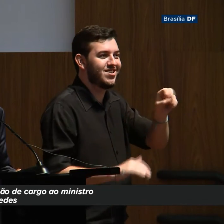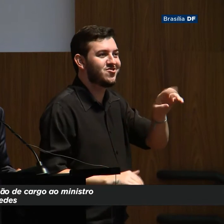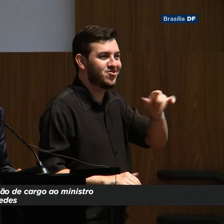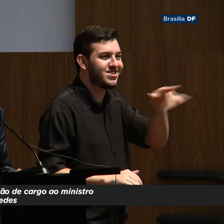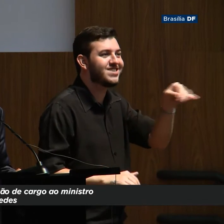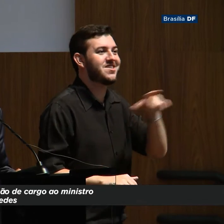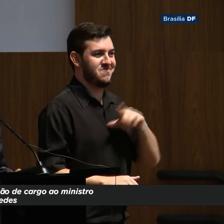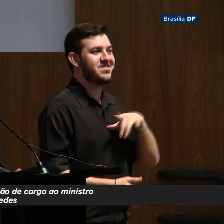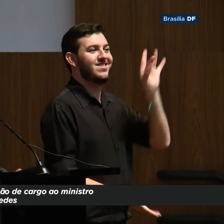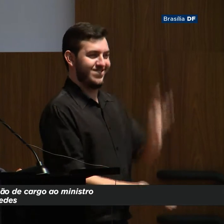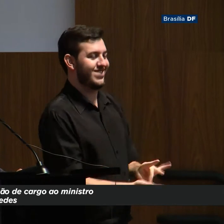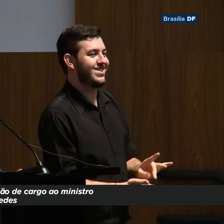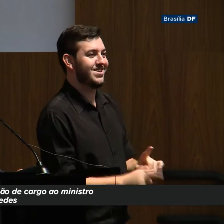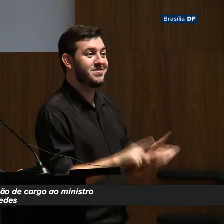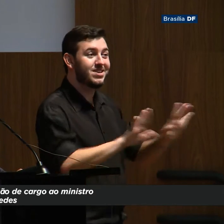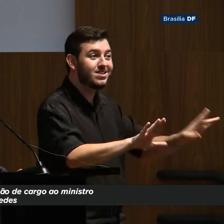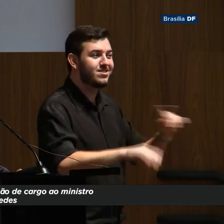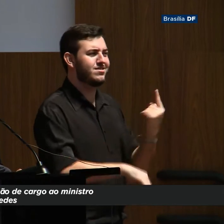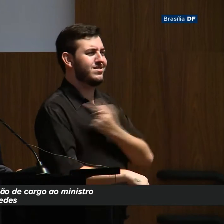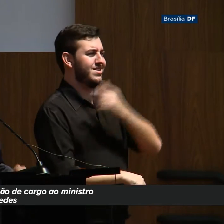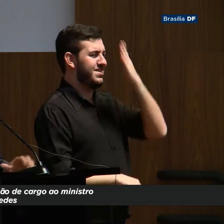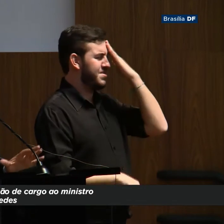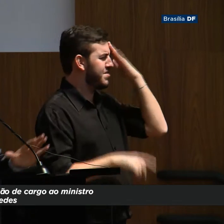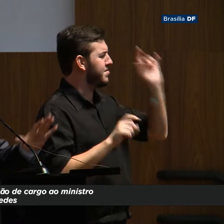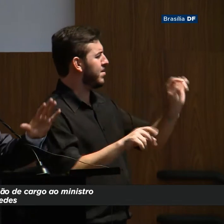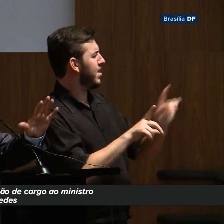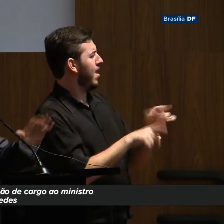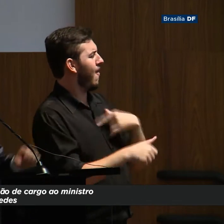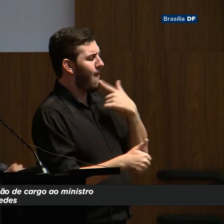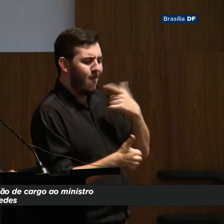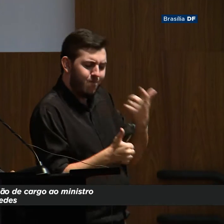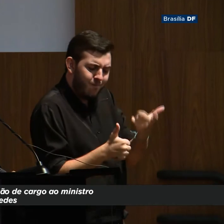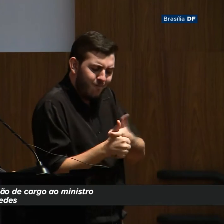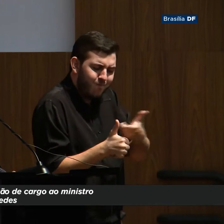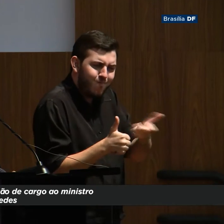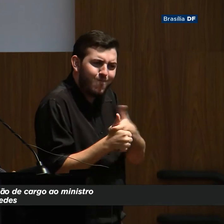porque, como as despesas estão indexadas,